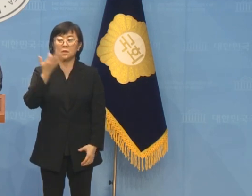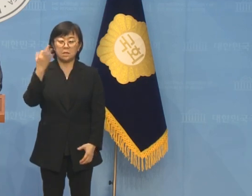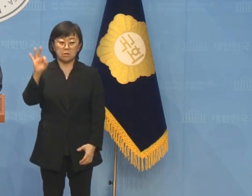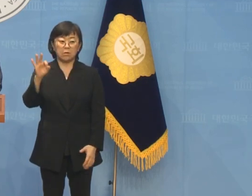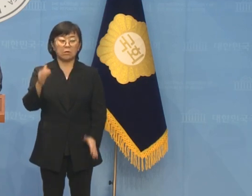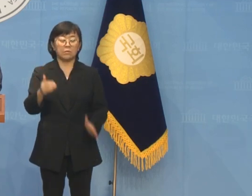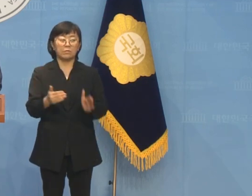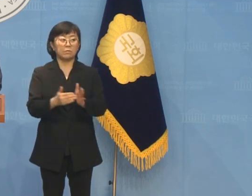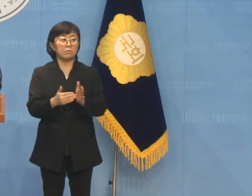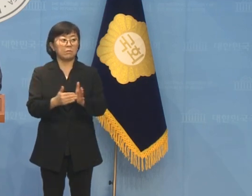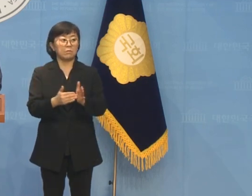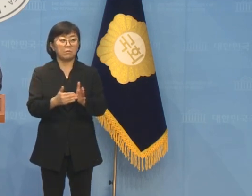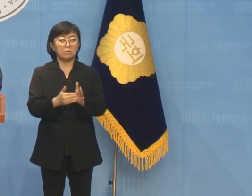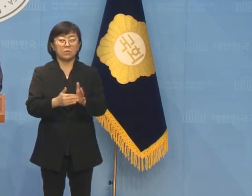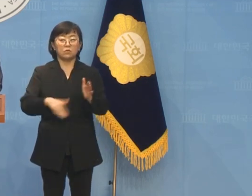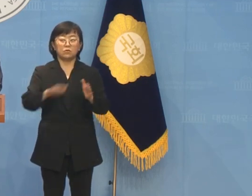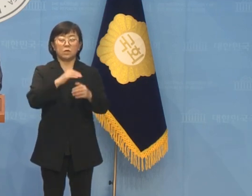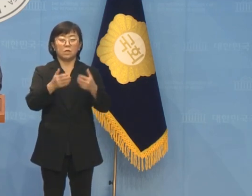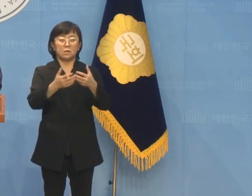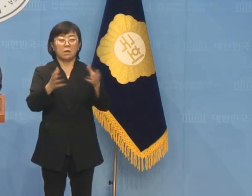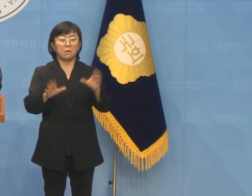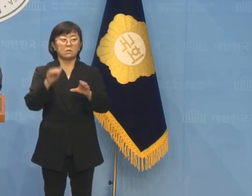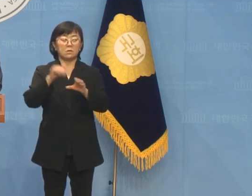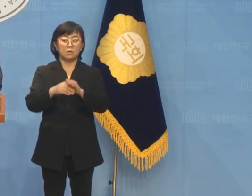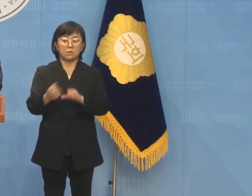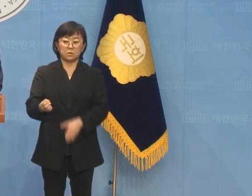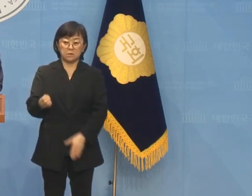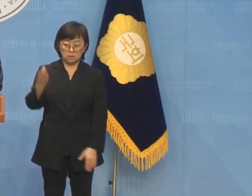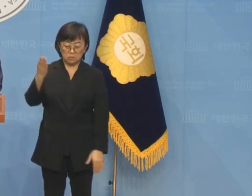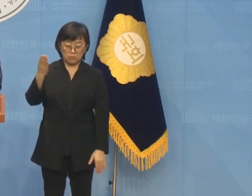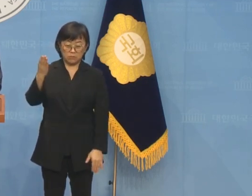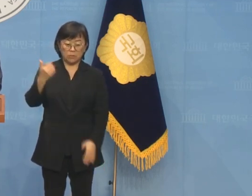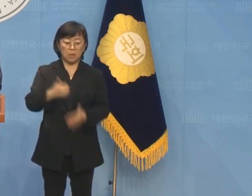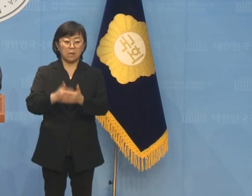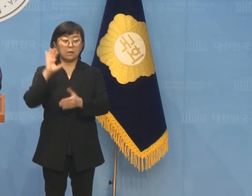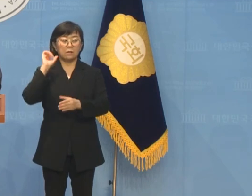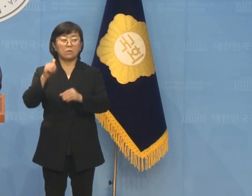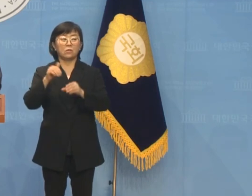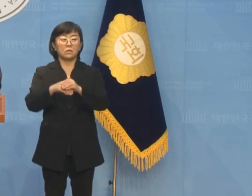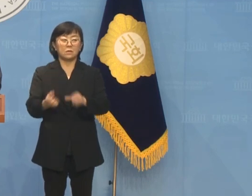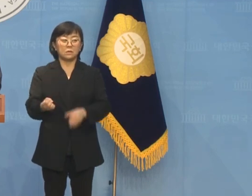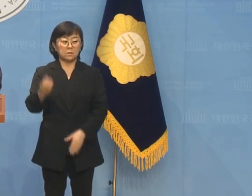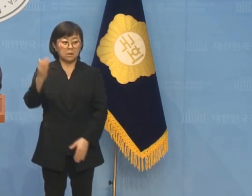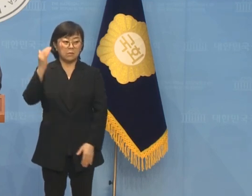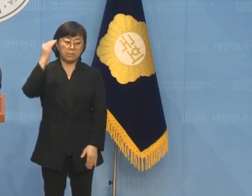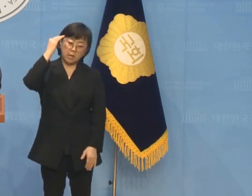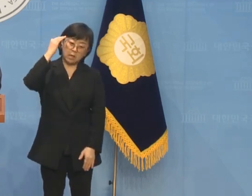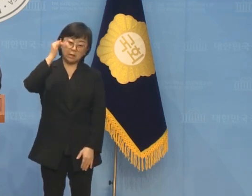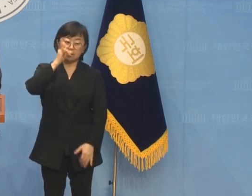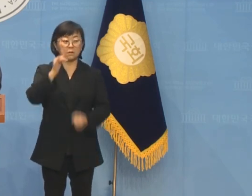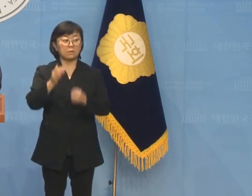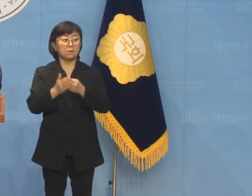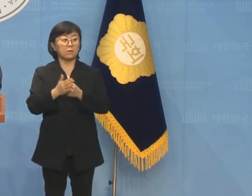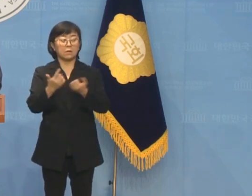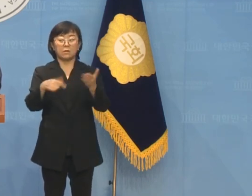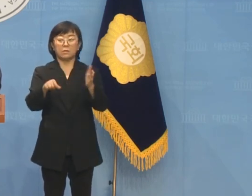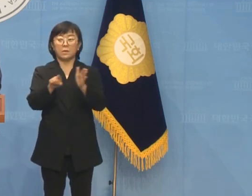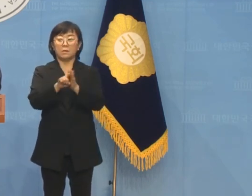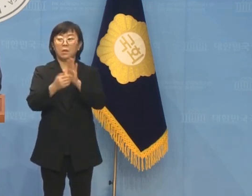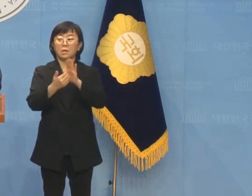우리 당 총선 승리와 대선 승리의 글림돌이 되지 않기 위해